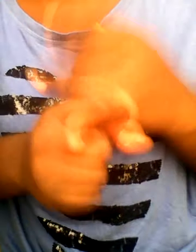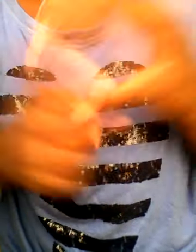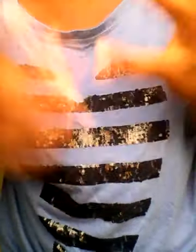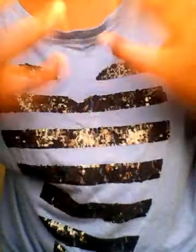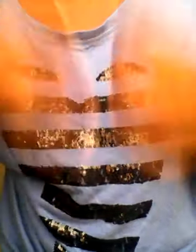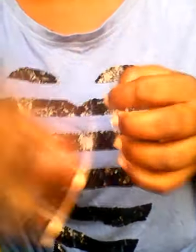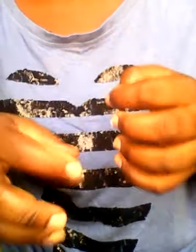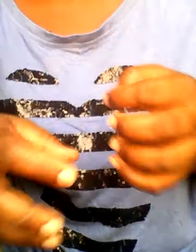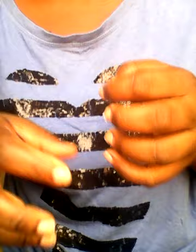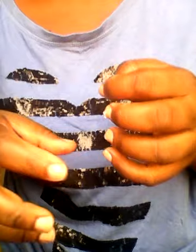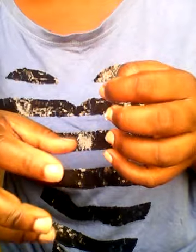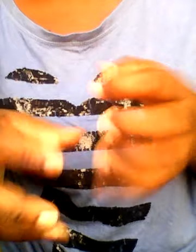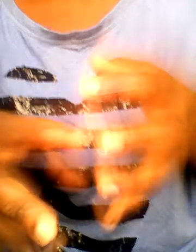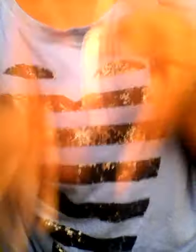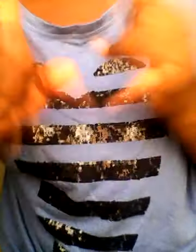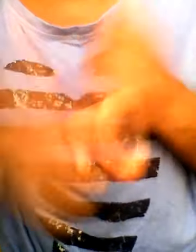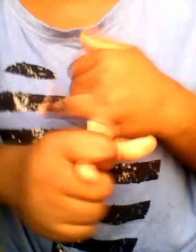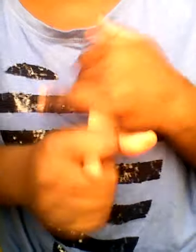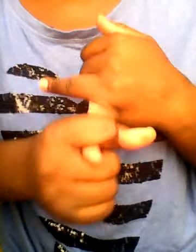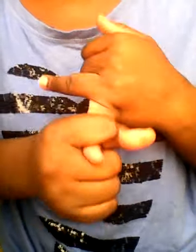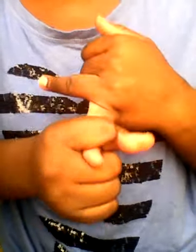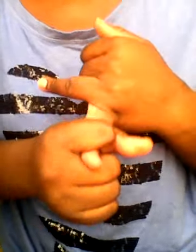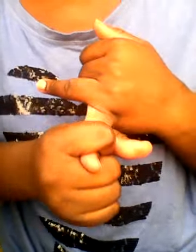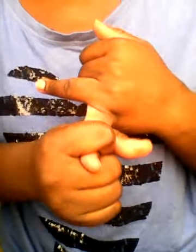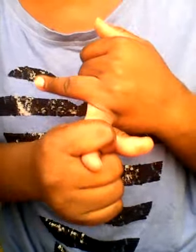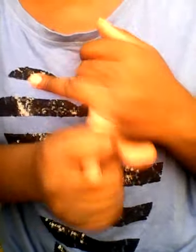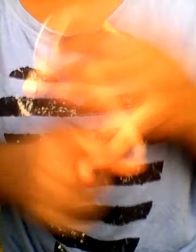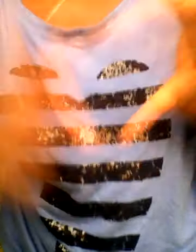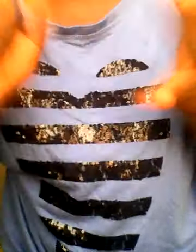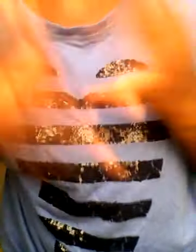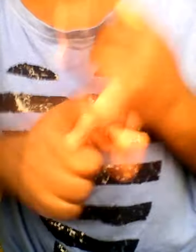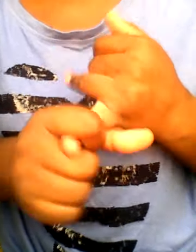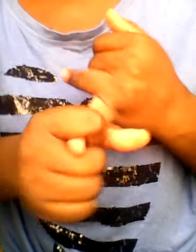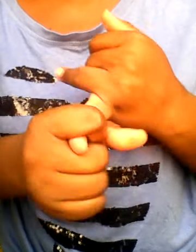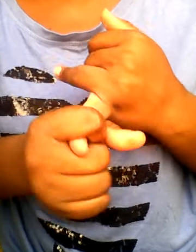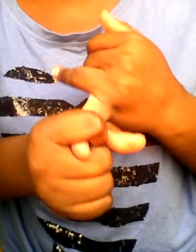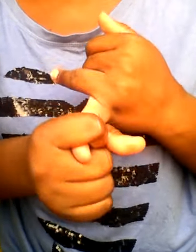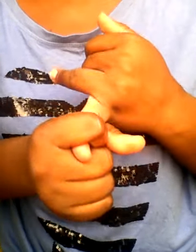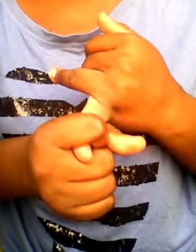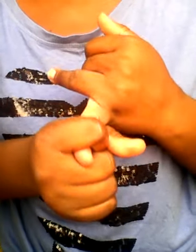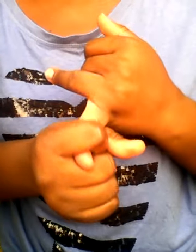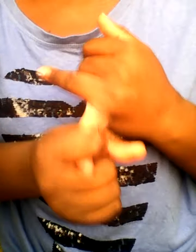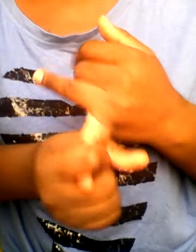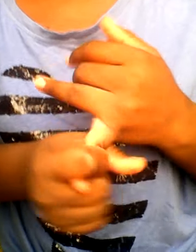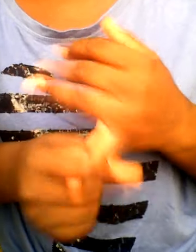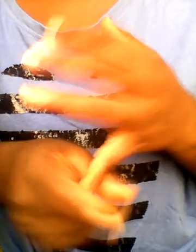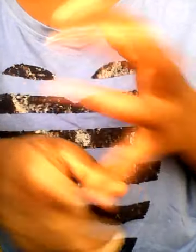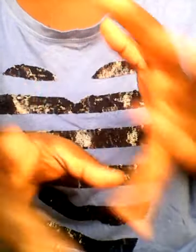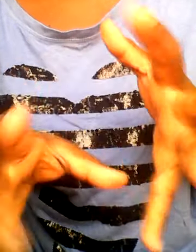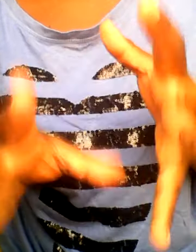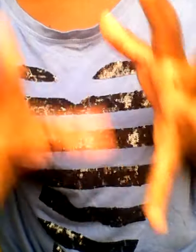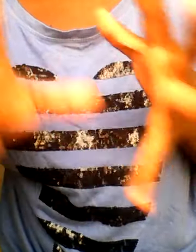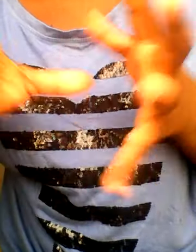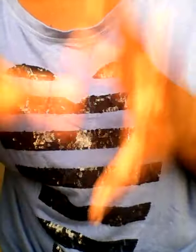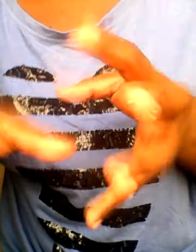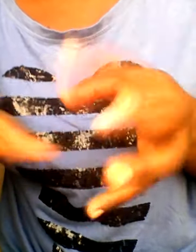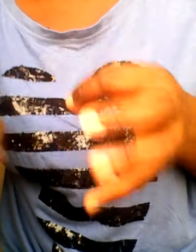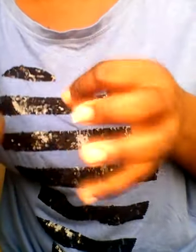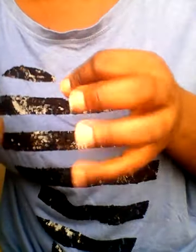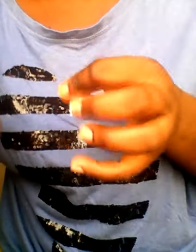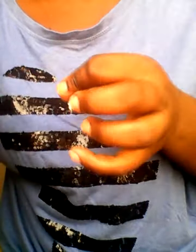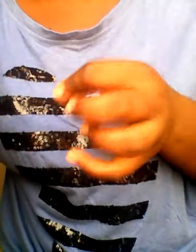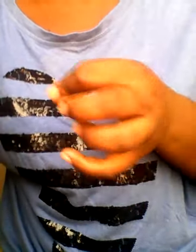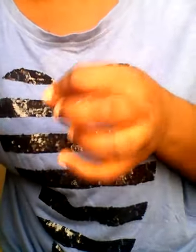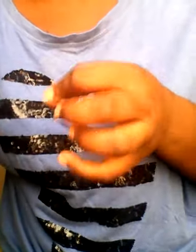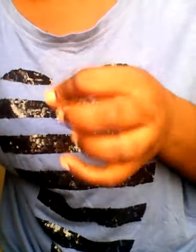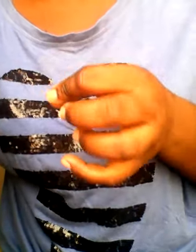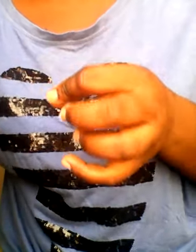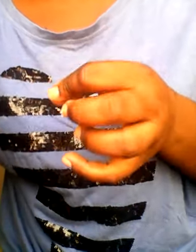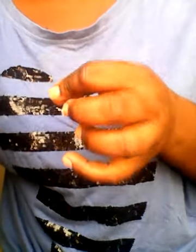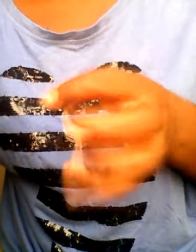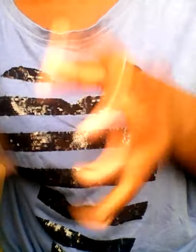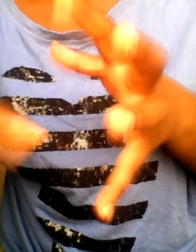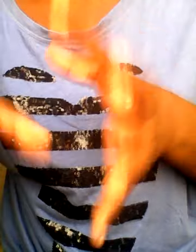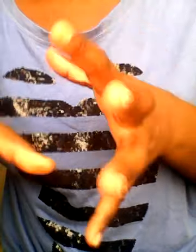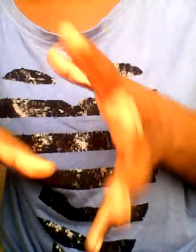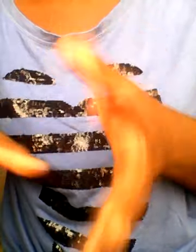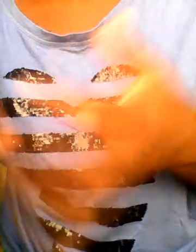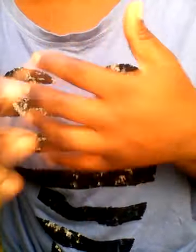si vous grattez après le bain arrêtez les bains chauds arrêtez les douche chaude bon vous allez même arrêter avec les bains chauds donc laissez un peu